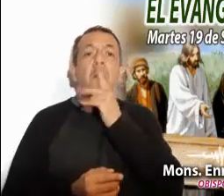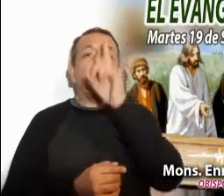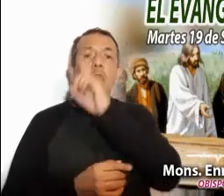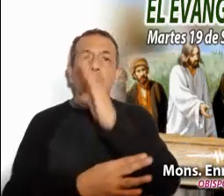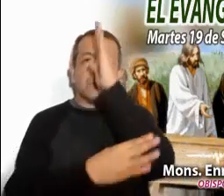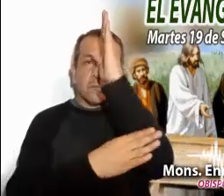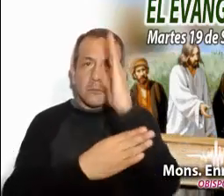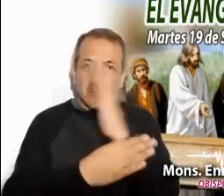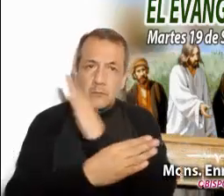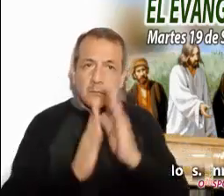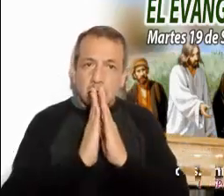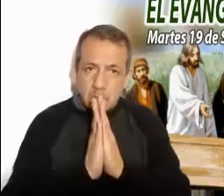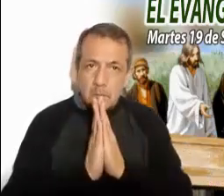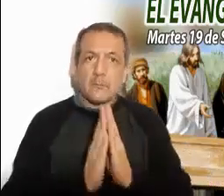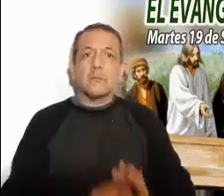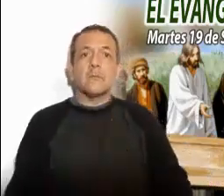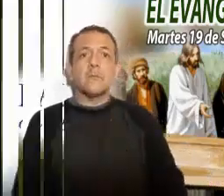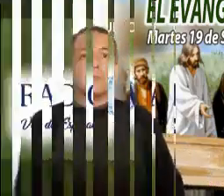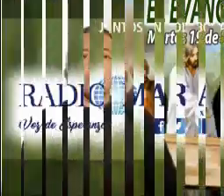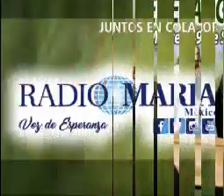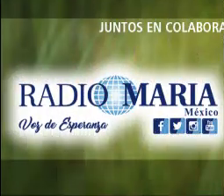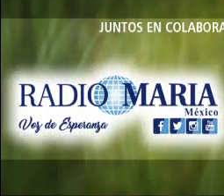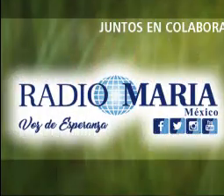del Padre y del Hijo y del Espíritu Santo.